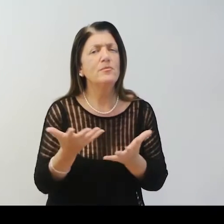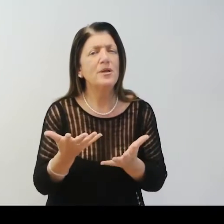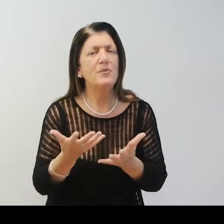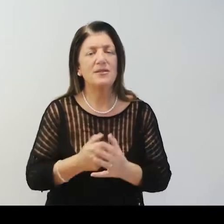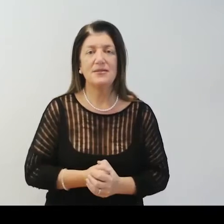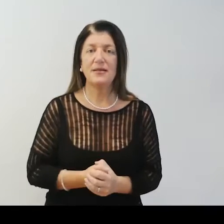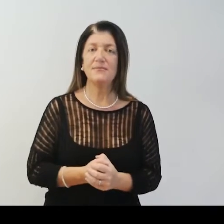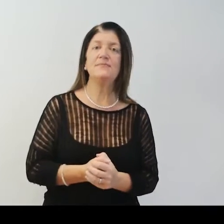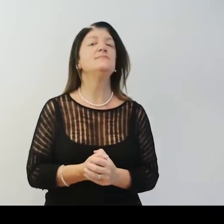Premessa